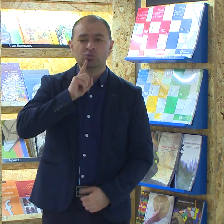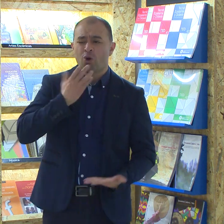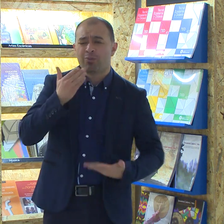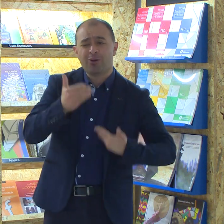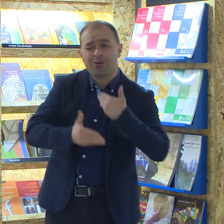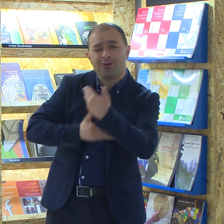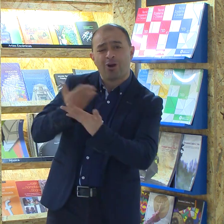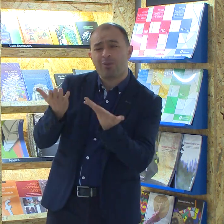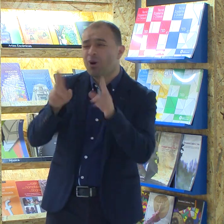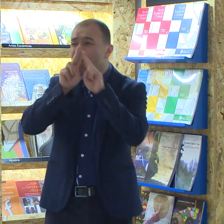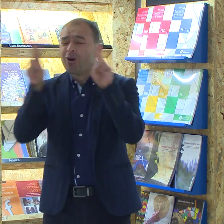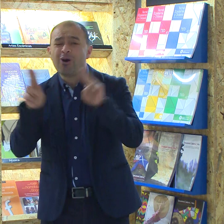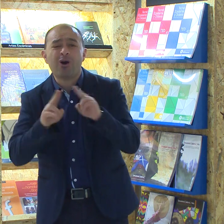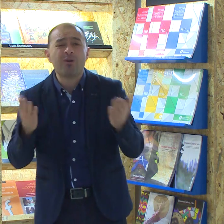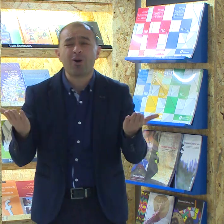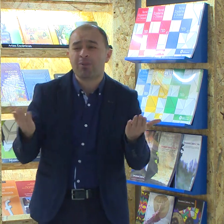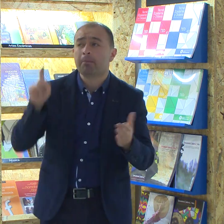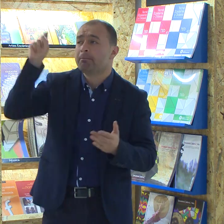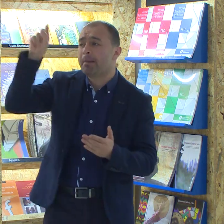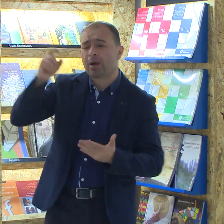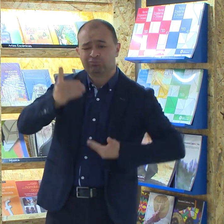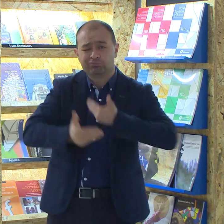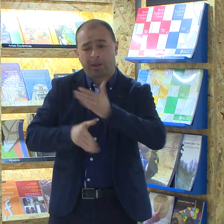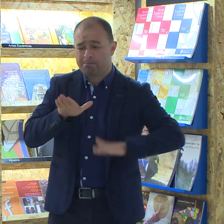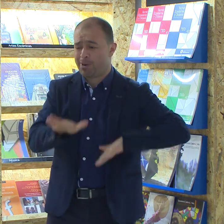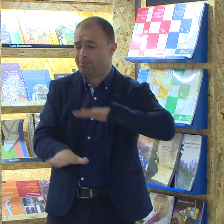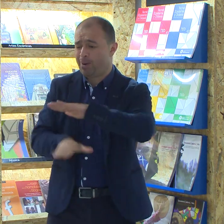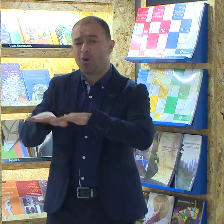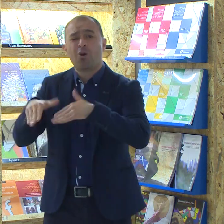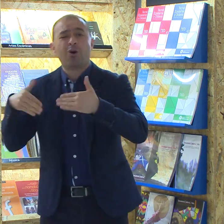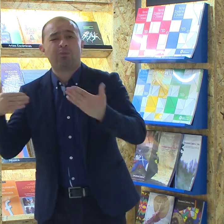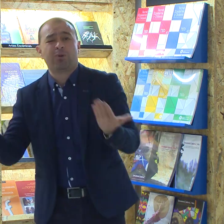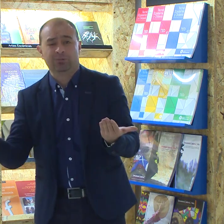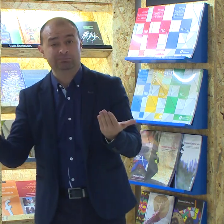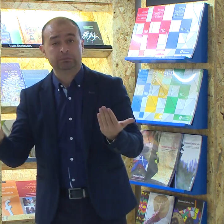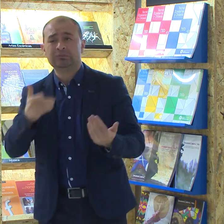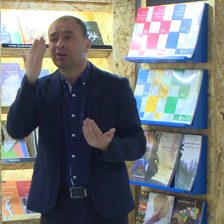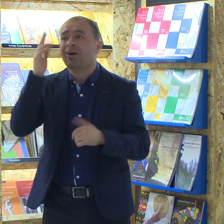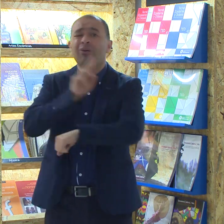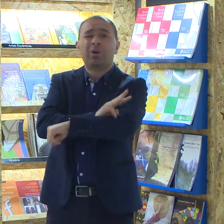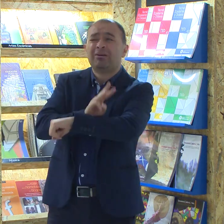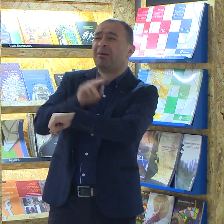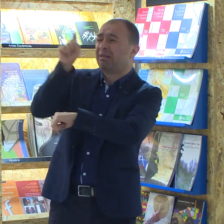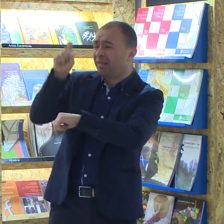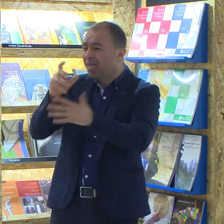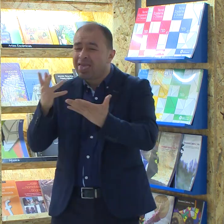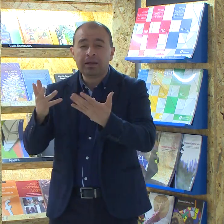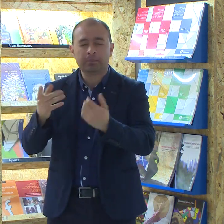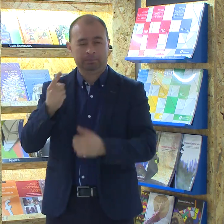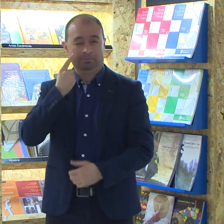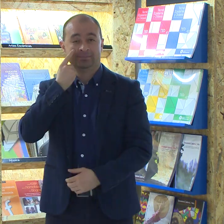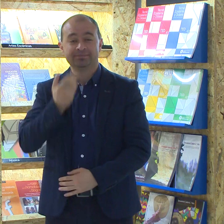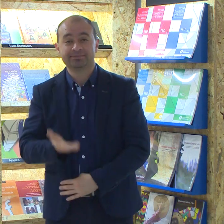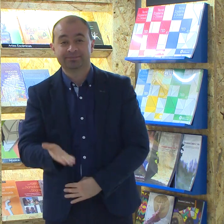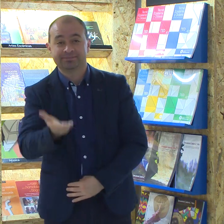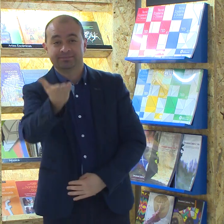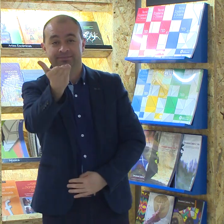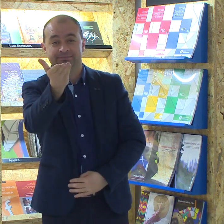Para los aspirantes sordos que están interesados en ingresar a la universidad y conocer acerca del proceso de inscripción, pueden consultar la siguiente